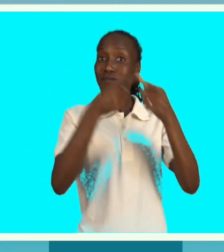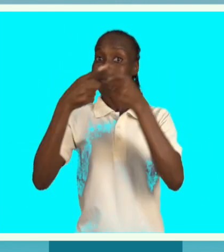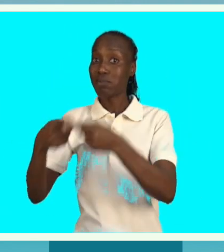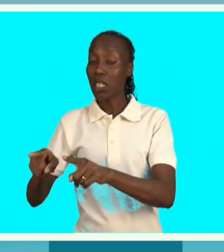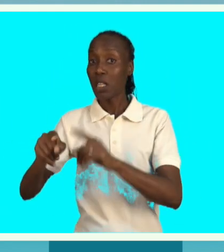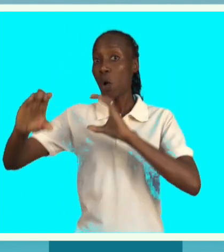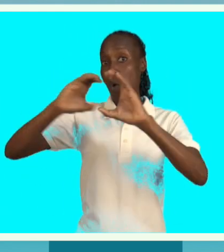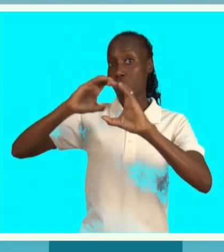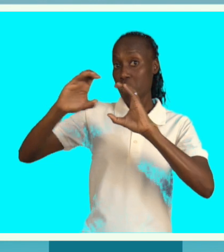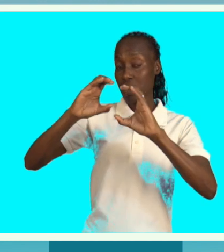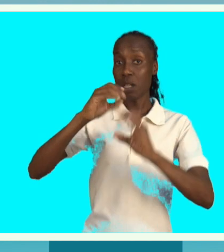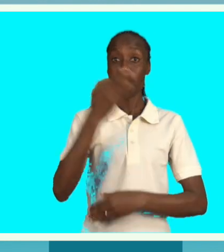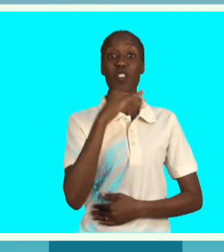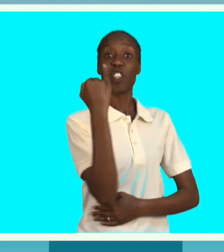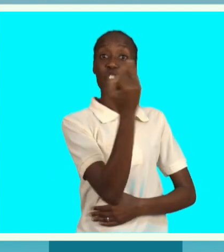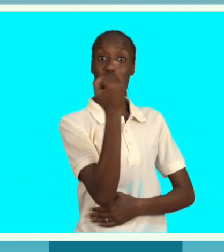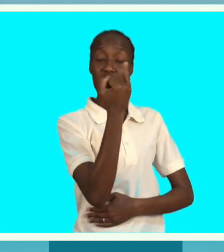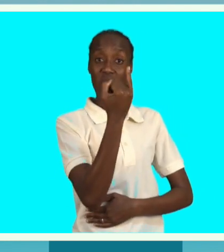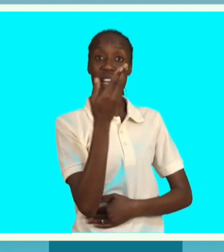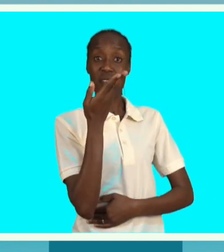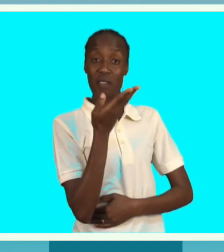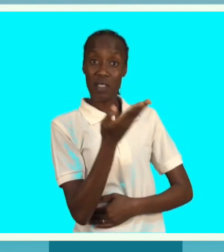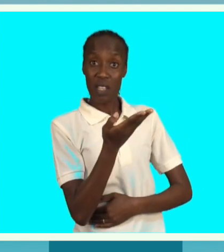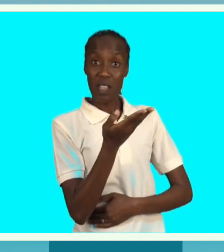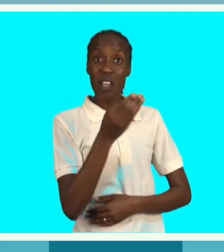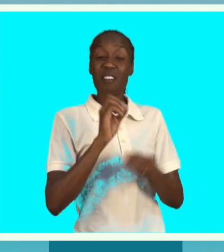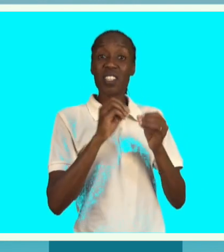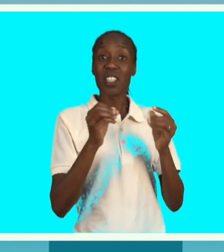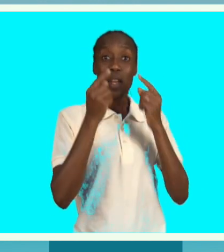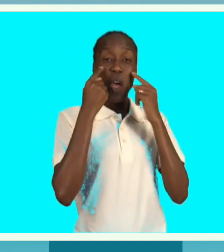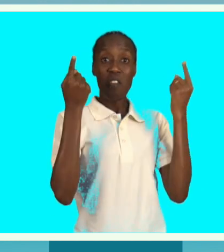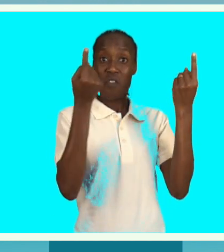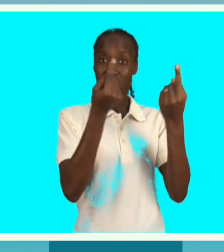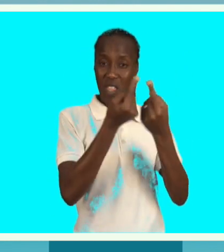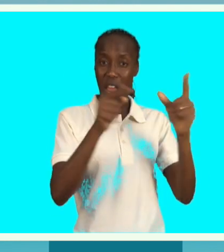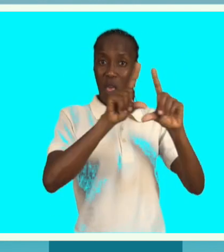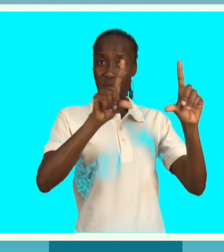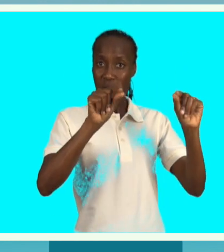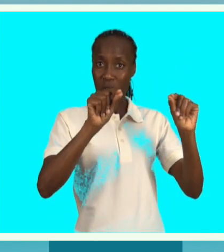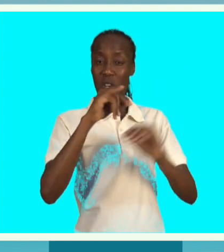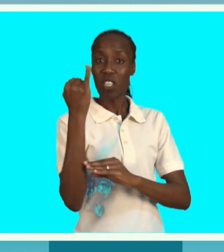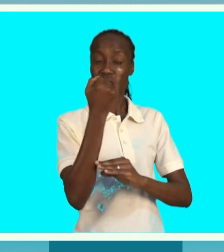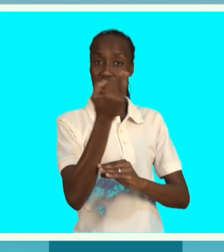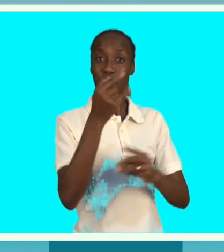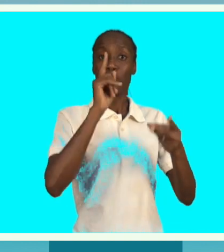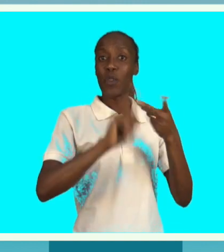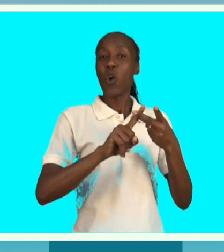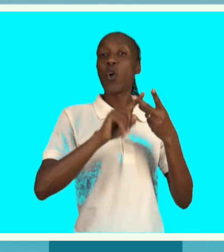que é uma comunicação que visa dar visibilidade às atividades da instituição ou das organizações, mas também existe aquilo que chamamos de